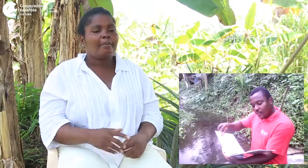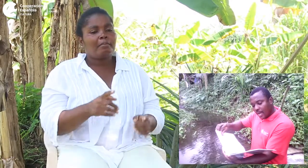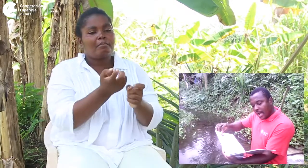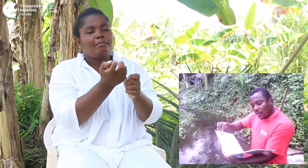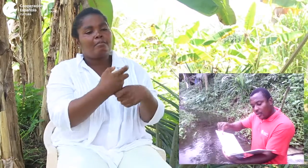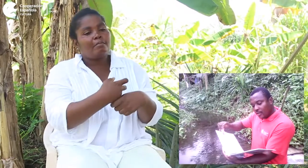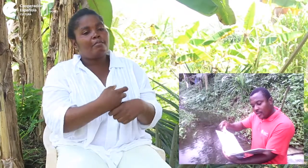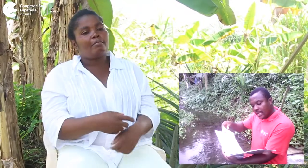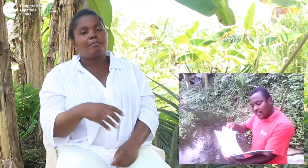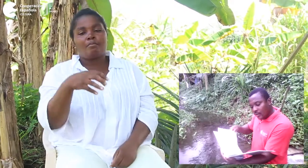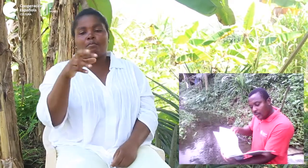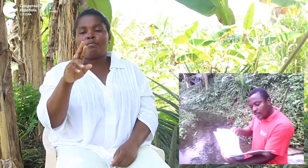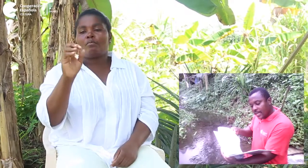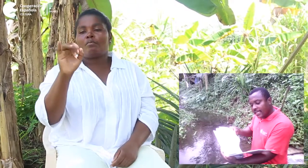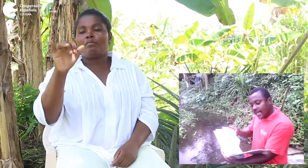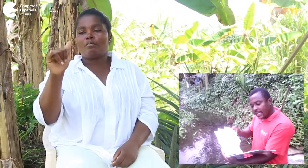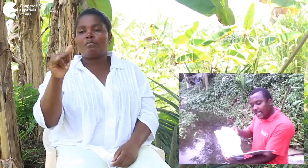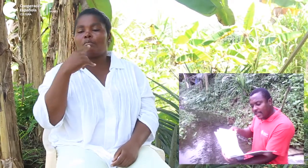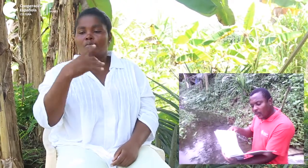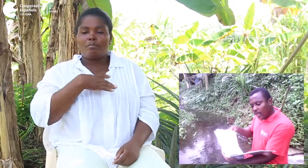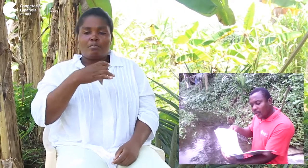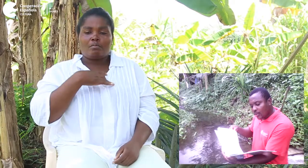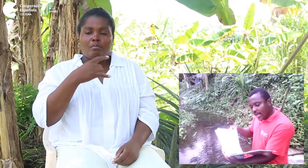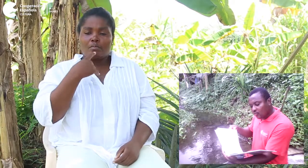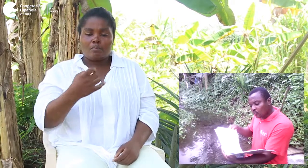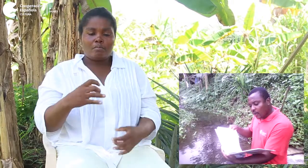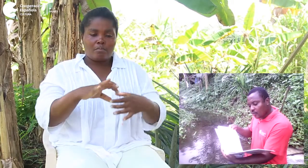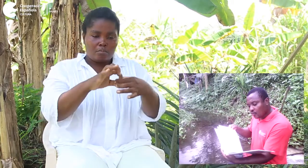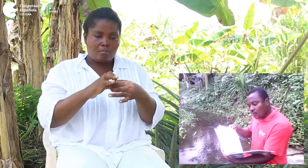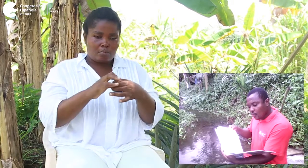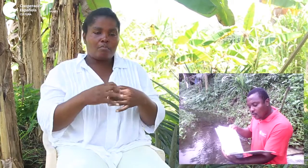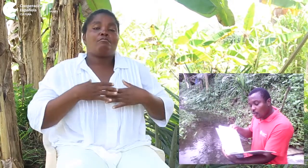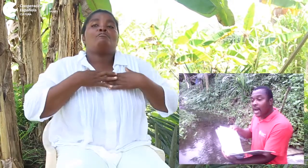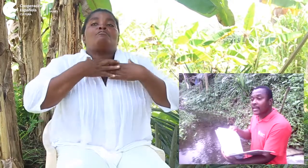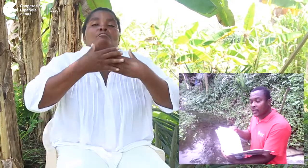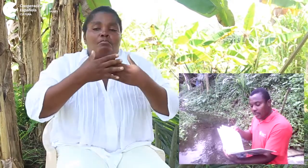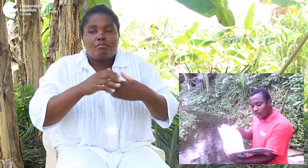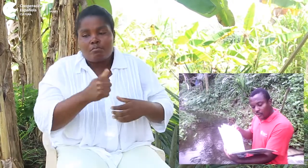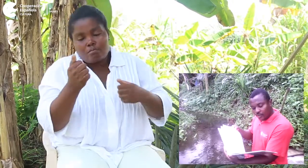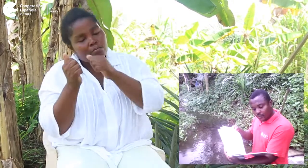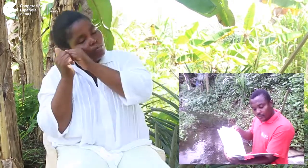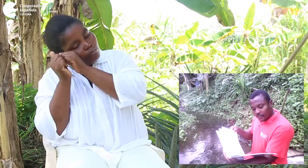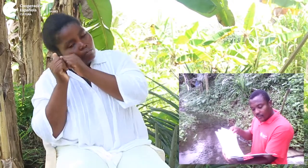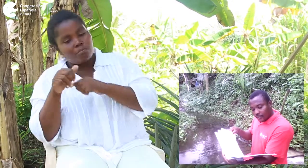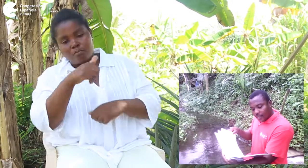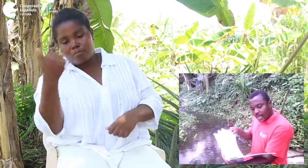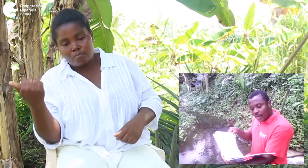a Roy y a Silo les encantaban enrollar sus cuellos uno alrededor del otro. El